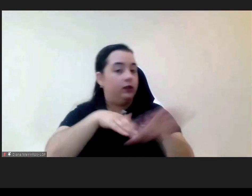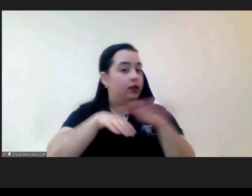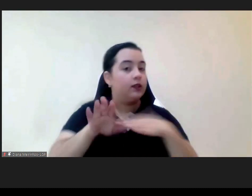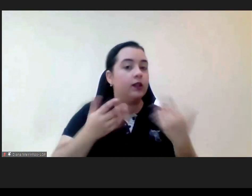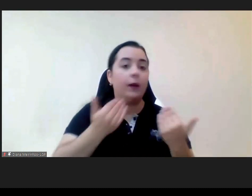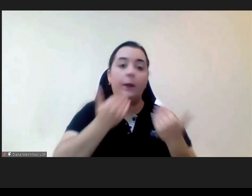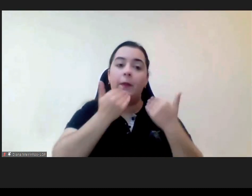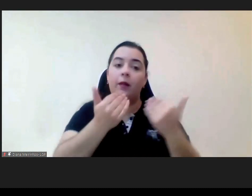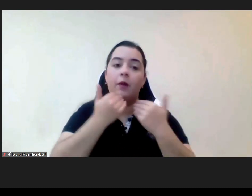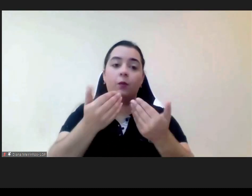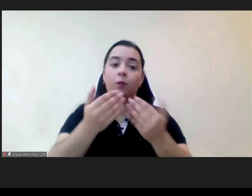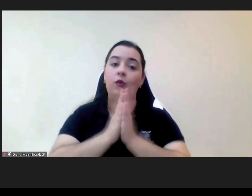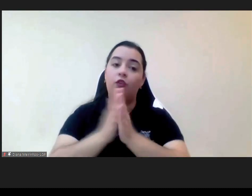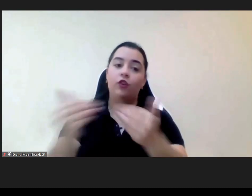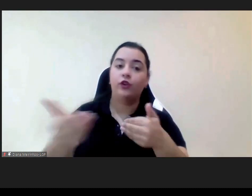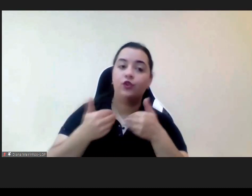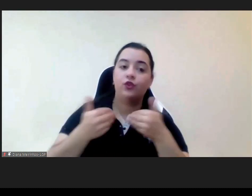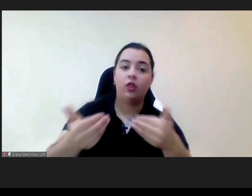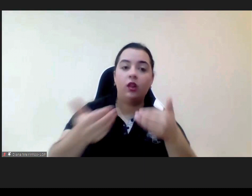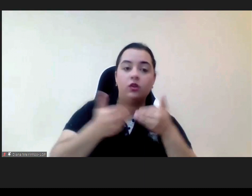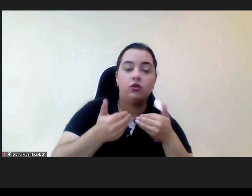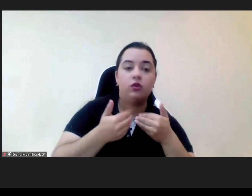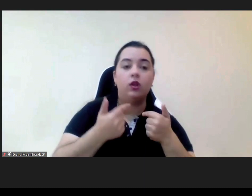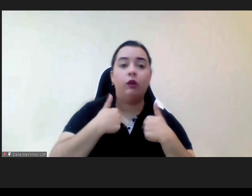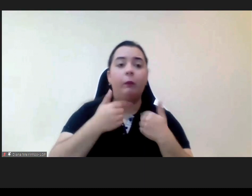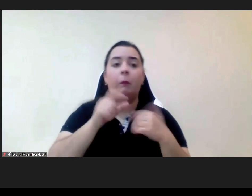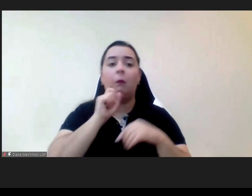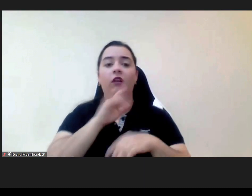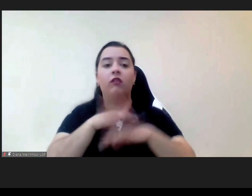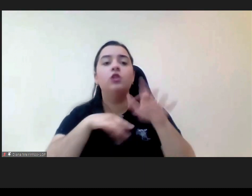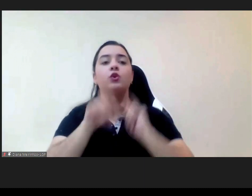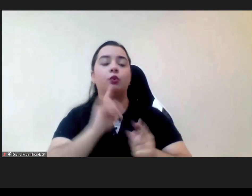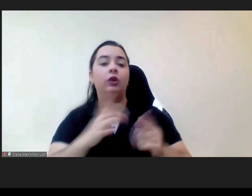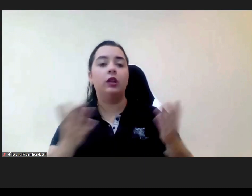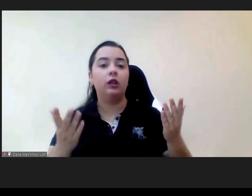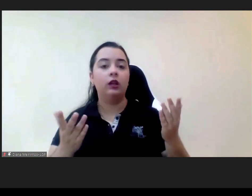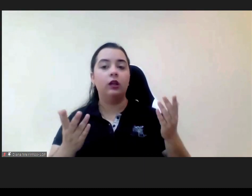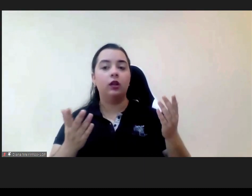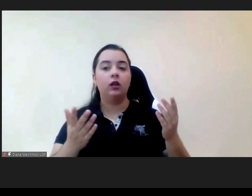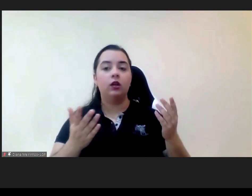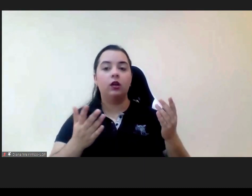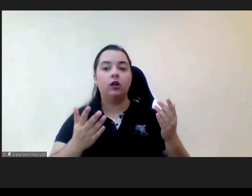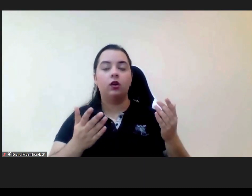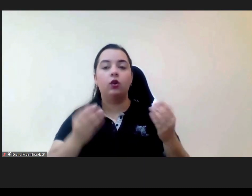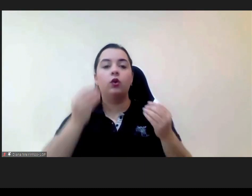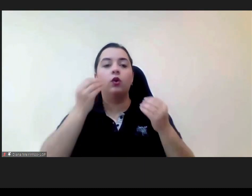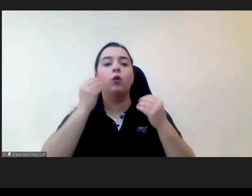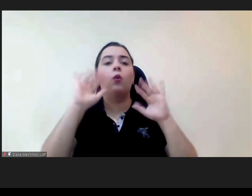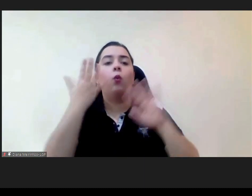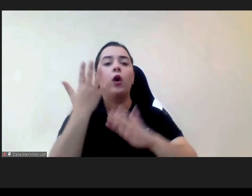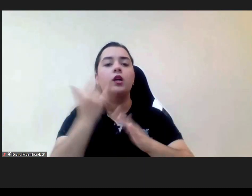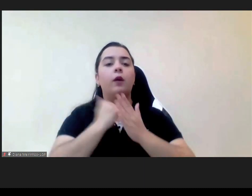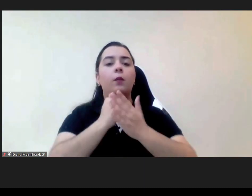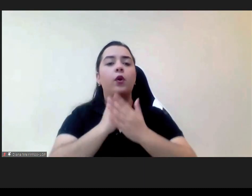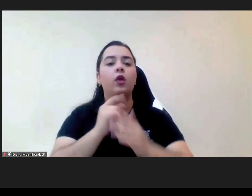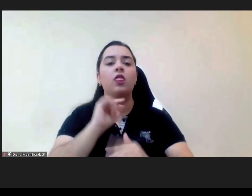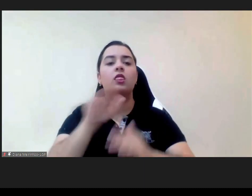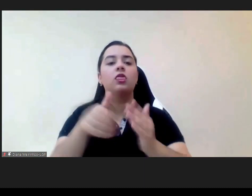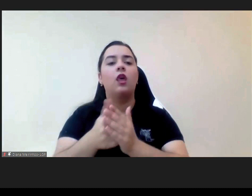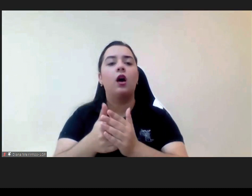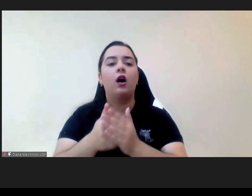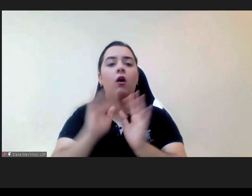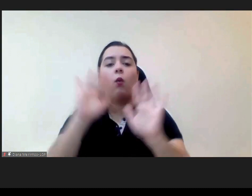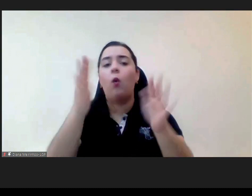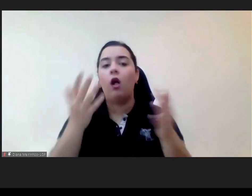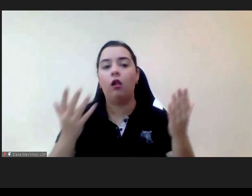pedir ajuda o que é que podem fazer para onde é que podem encaminhar aquela pessoa que tipo de apoio é que lhes pode ser dado e